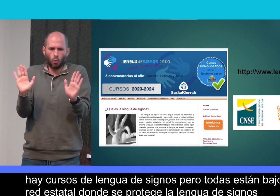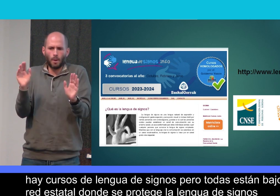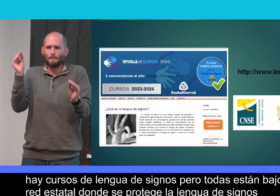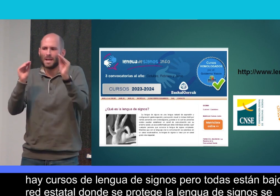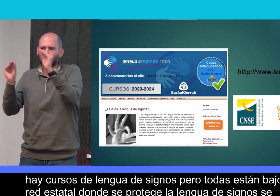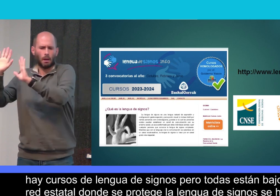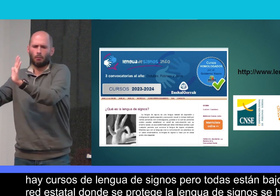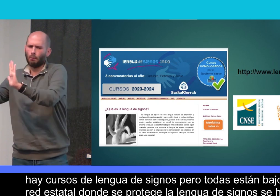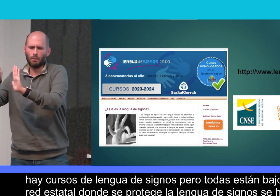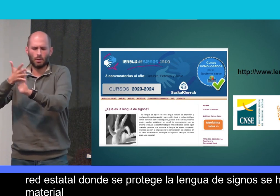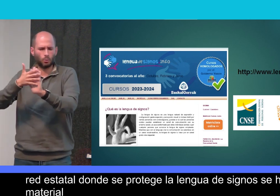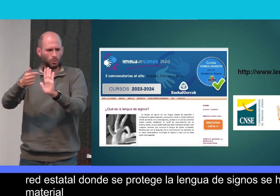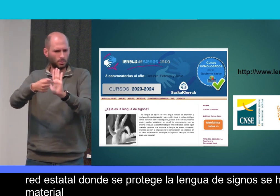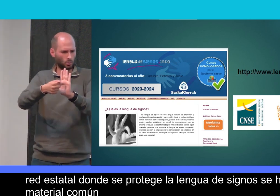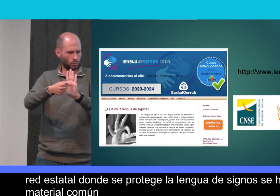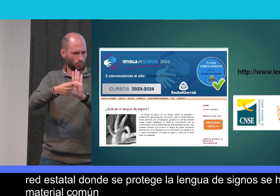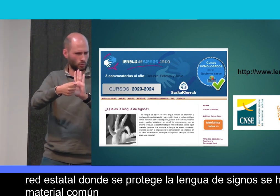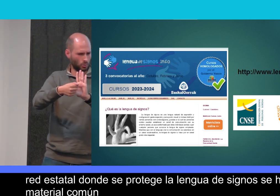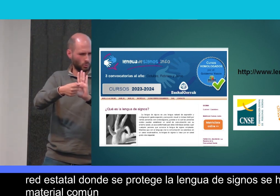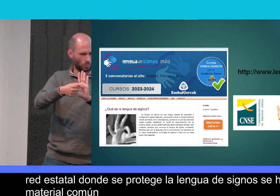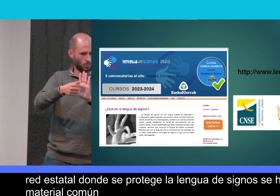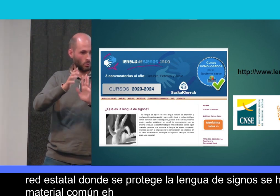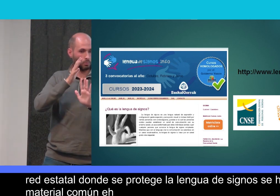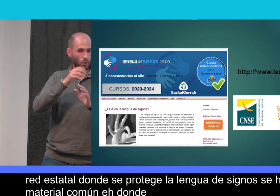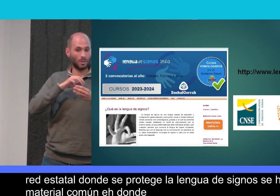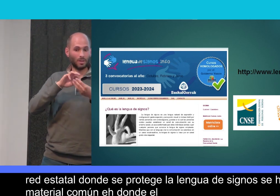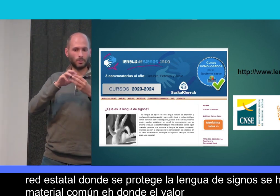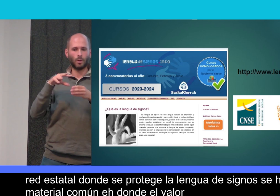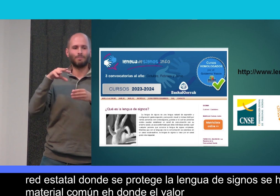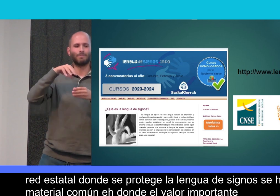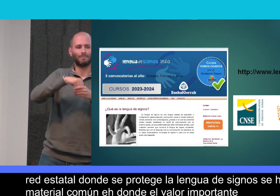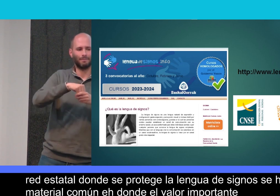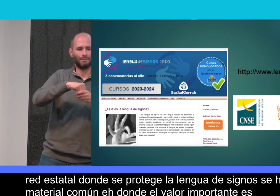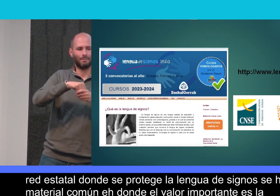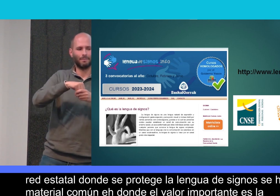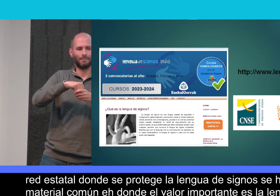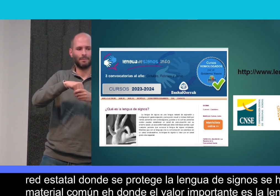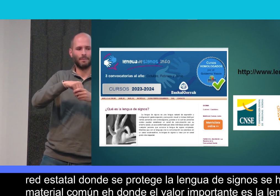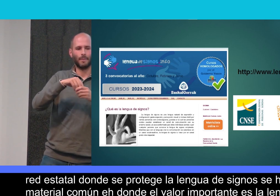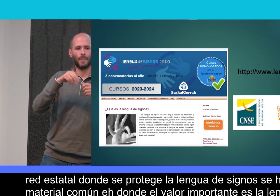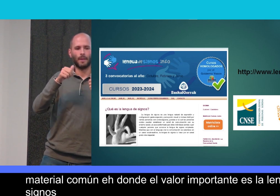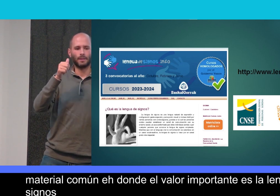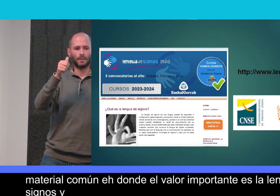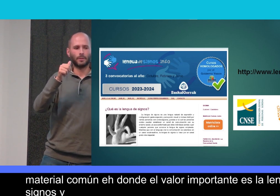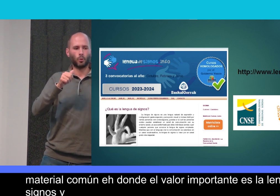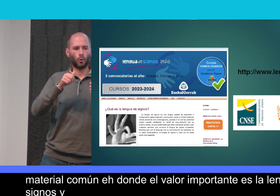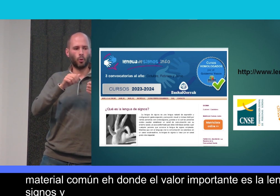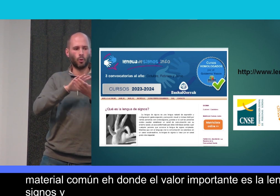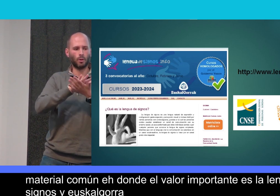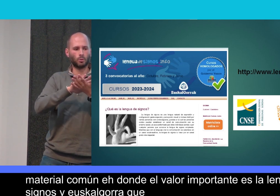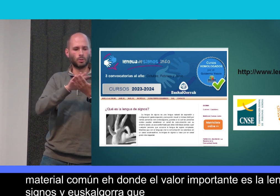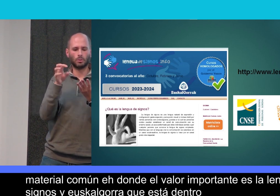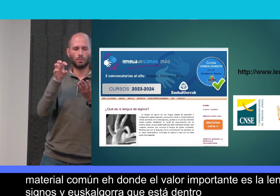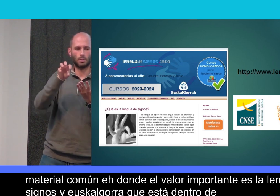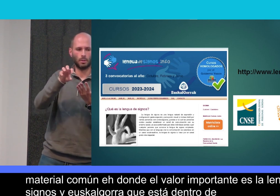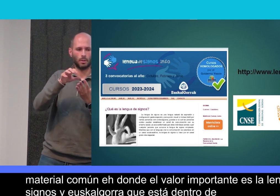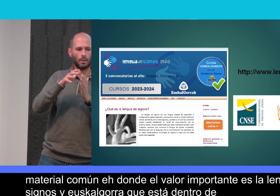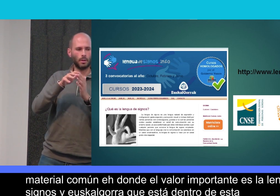material común, donde el valor importante es la lengua de signos y Euskal Gorra que está dentro de esta red. Tenemos